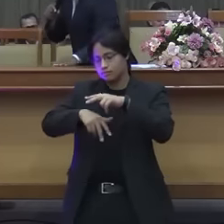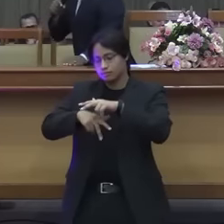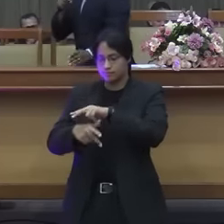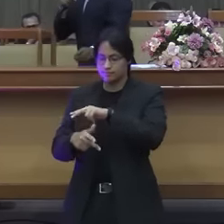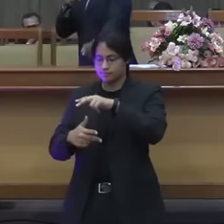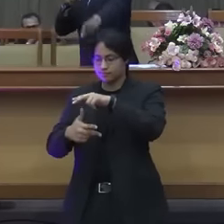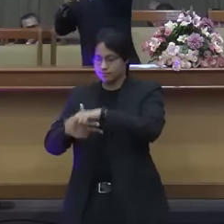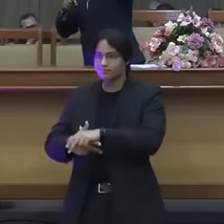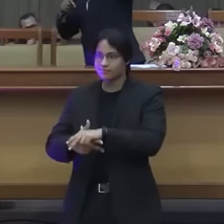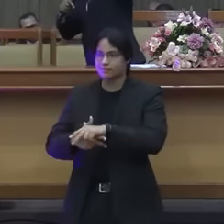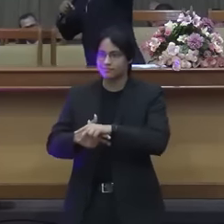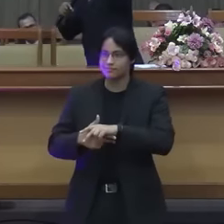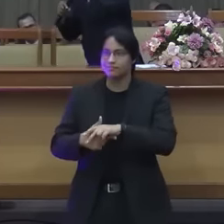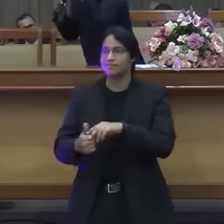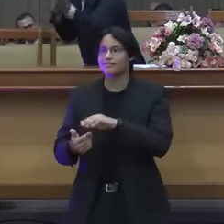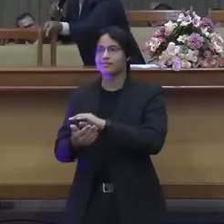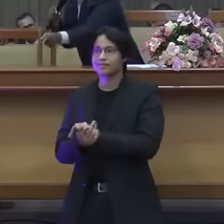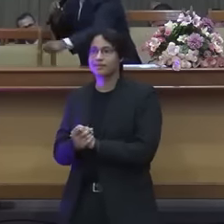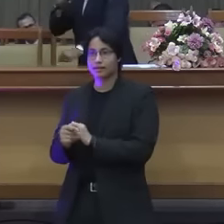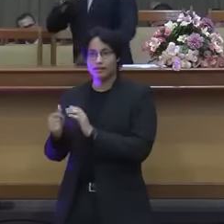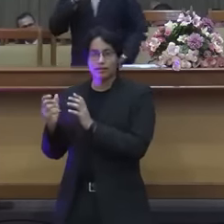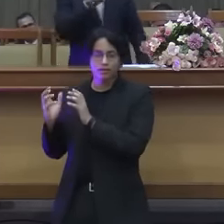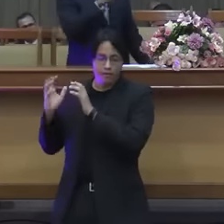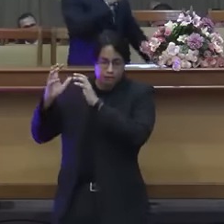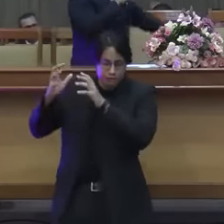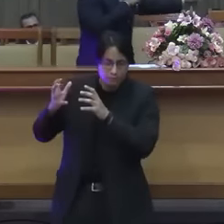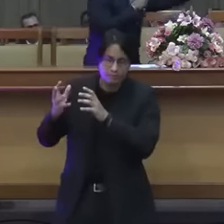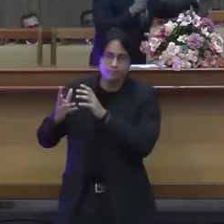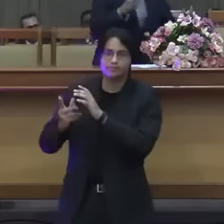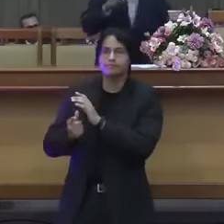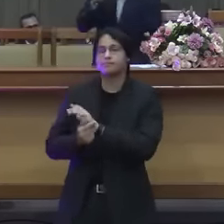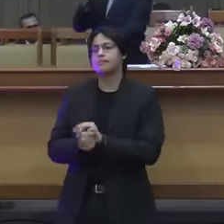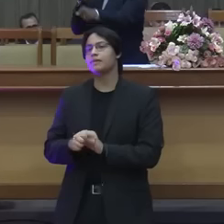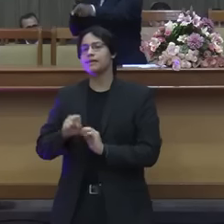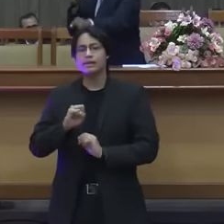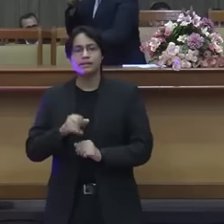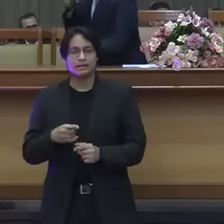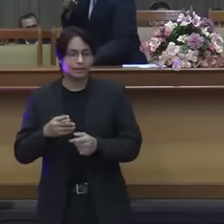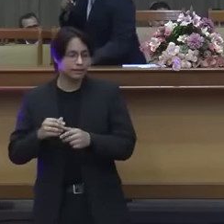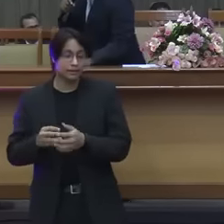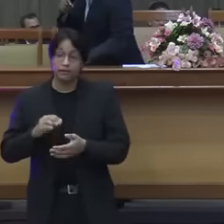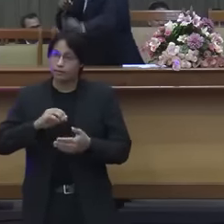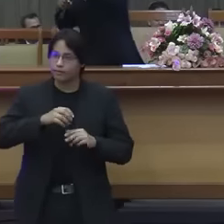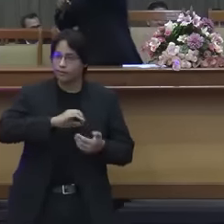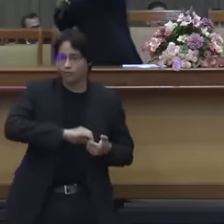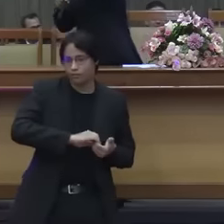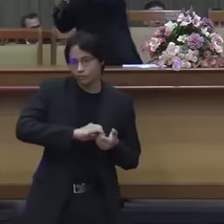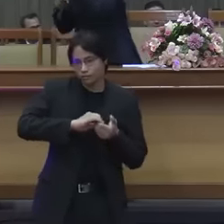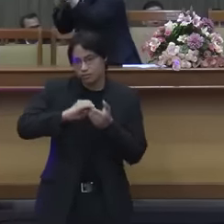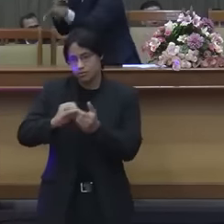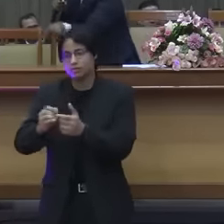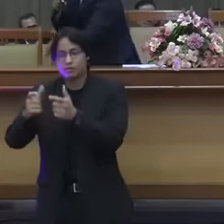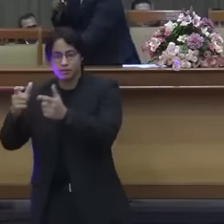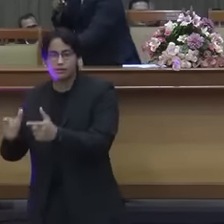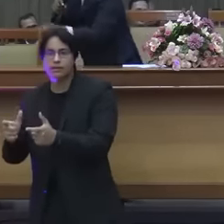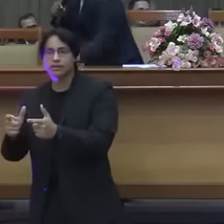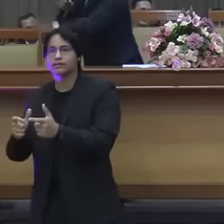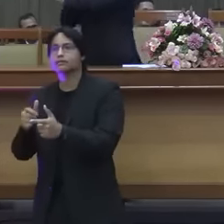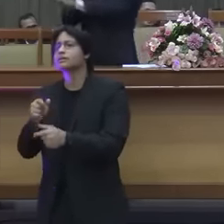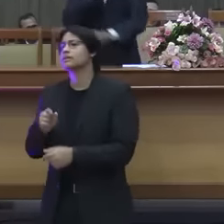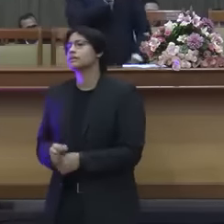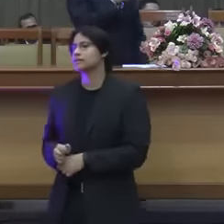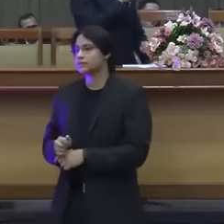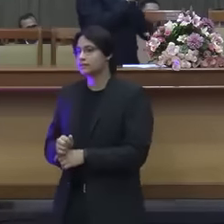e aí é o seguinte se ele precisar mais de remédio bota se ele precisar de comida bota e quando eu voltar